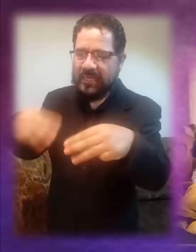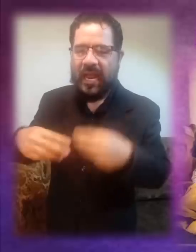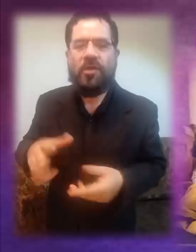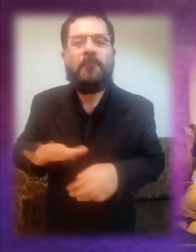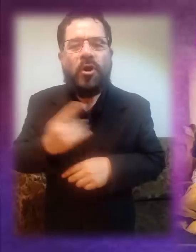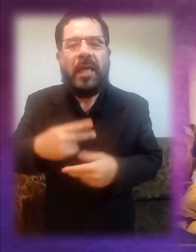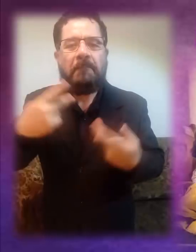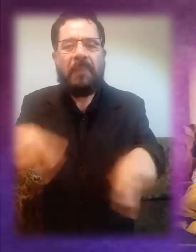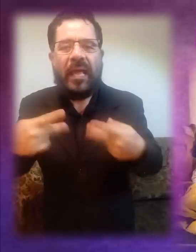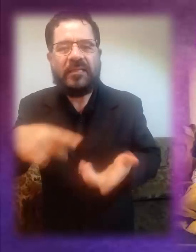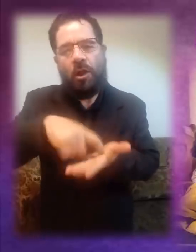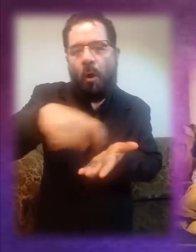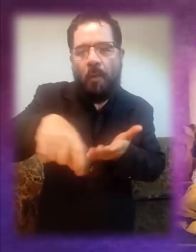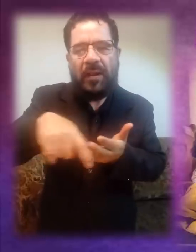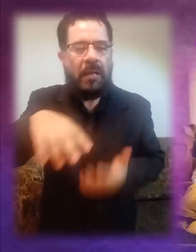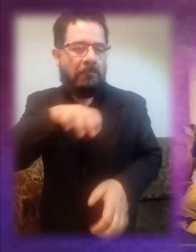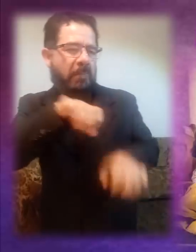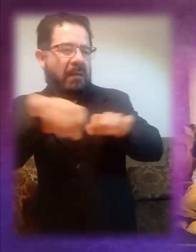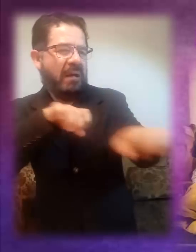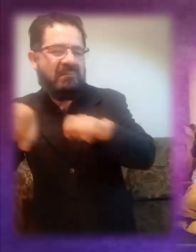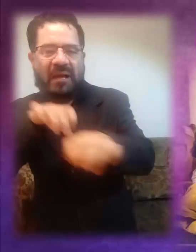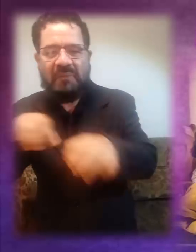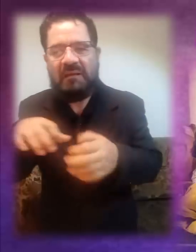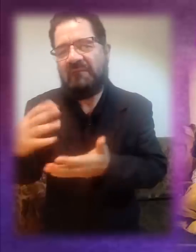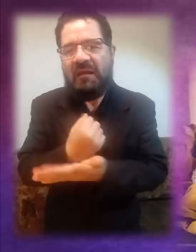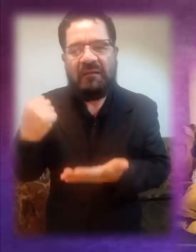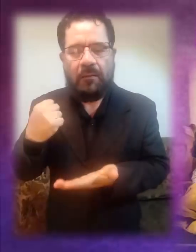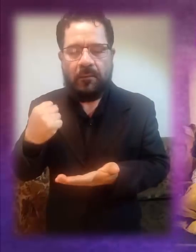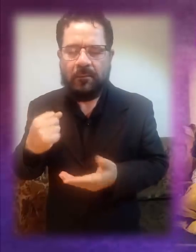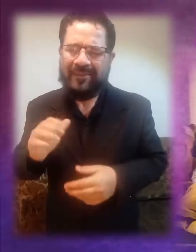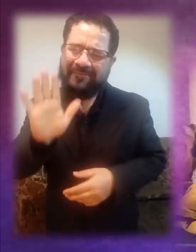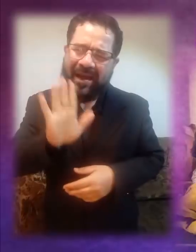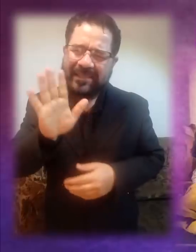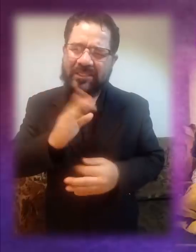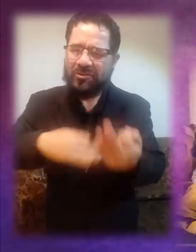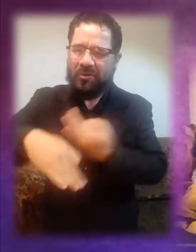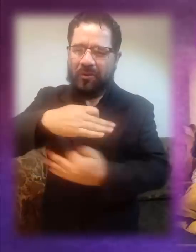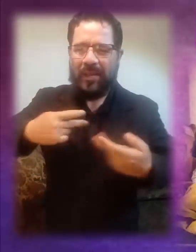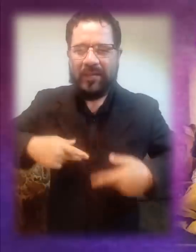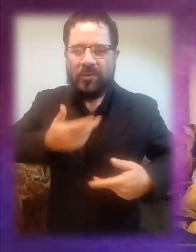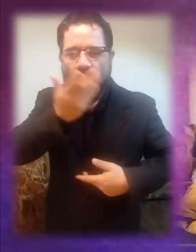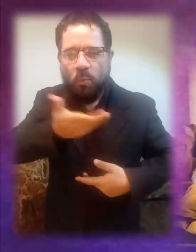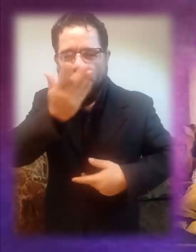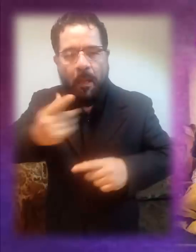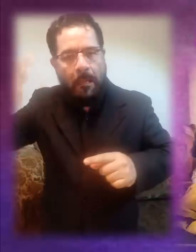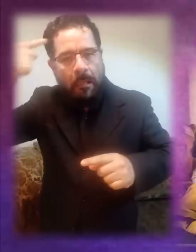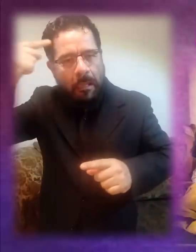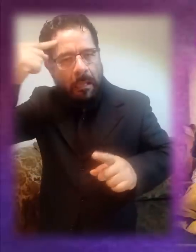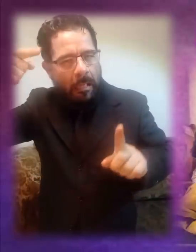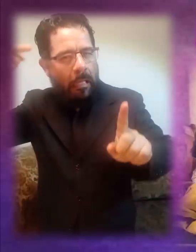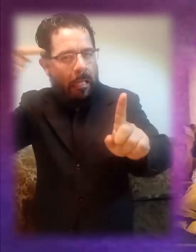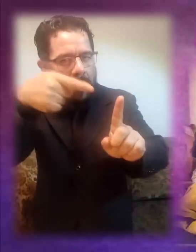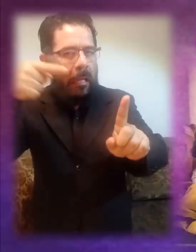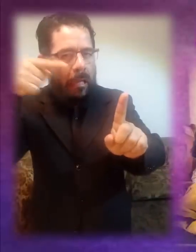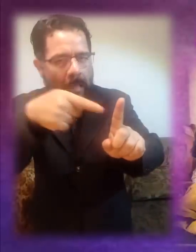donde se vende, se compra, se engaña, se gana y se pierde. Vivimos en una civilización que tiene como